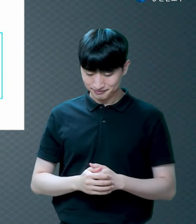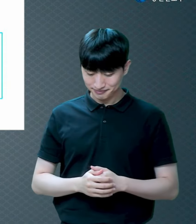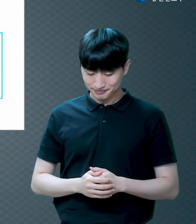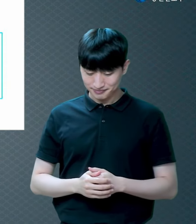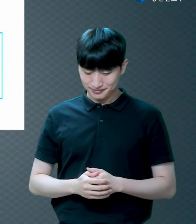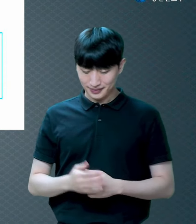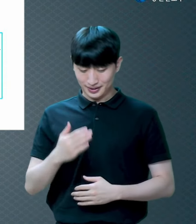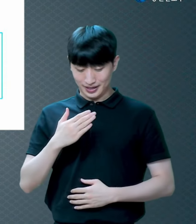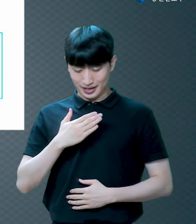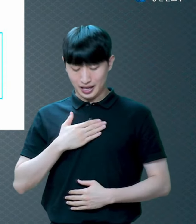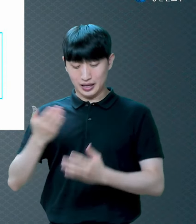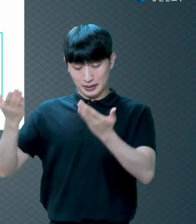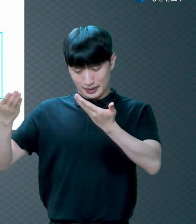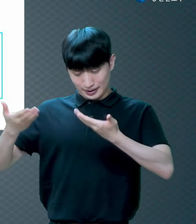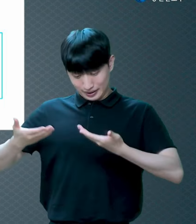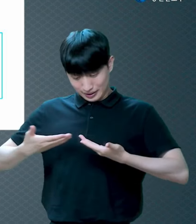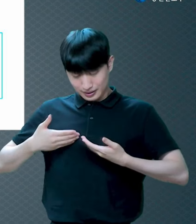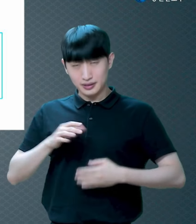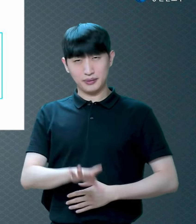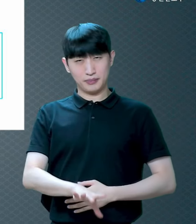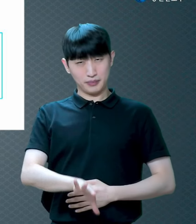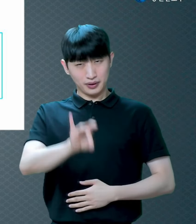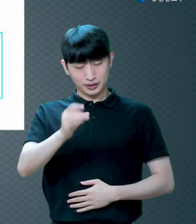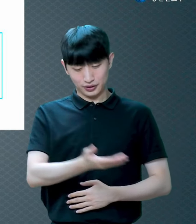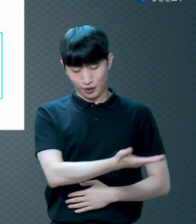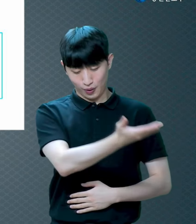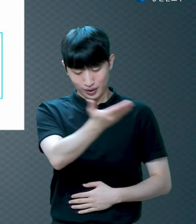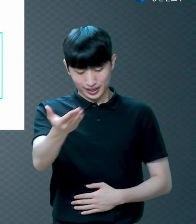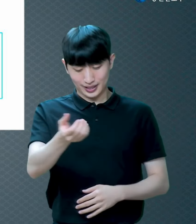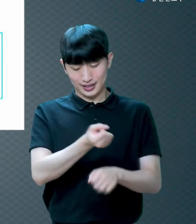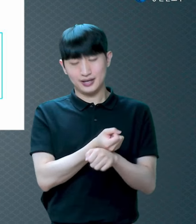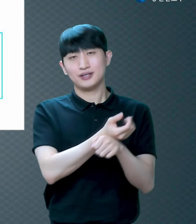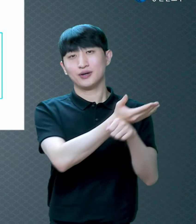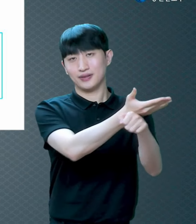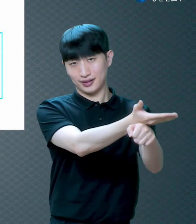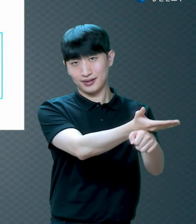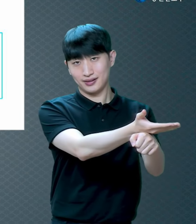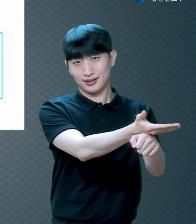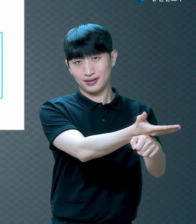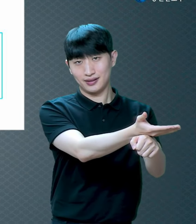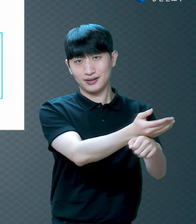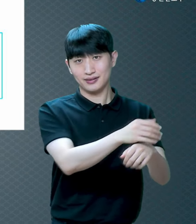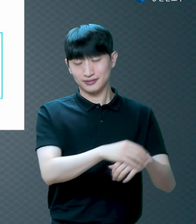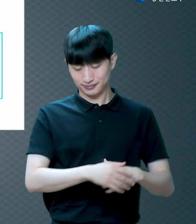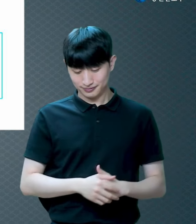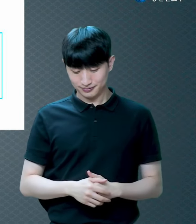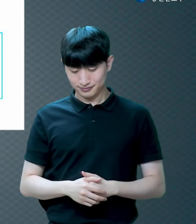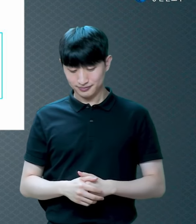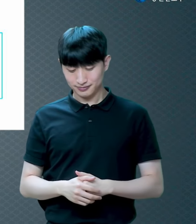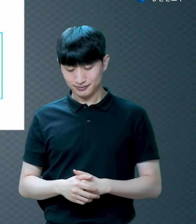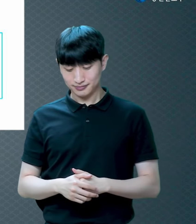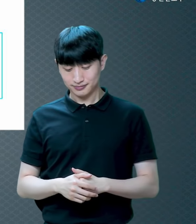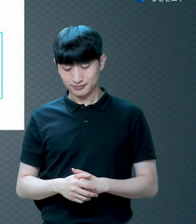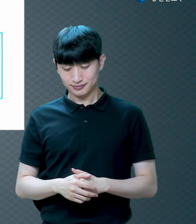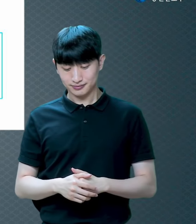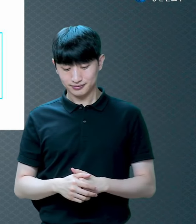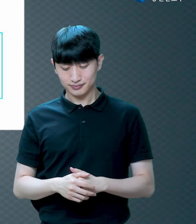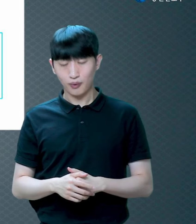먼저 너희에게 전화했노니 그대로 전달되고 있다는 거죠 바뀌는 게 아니에요